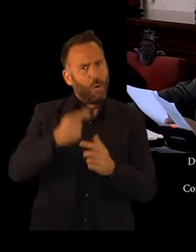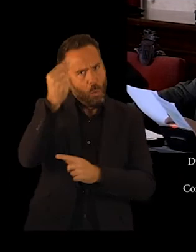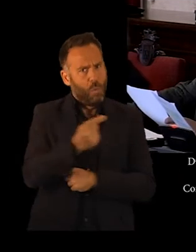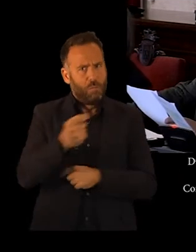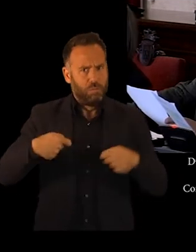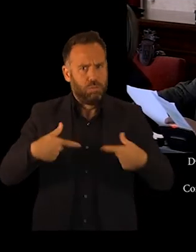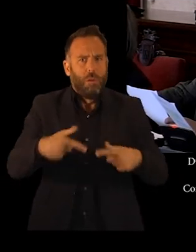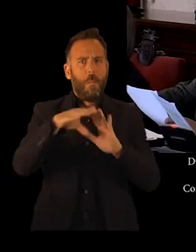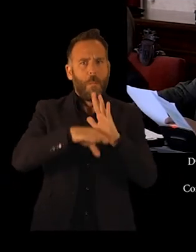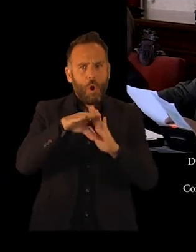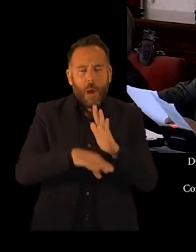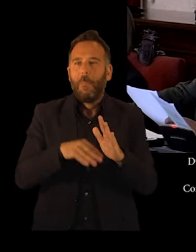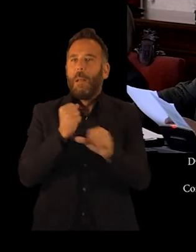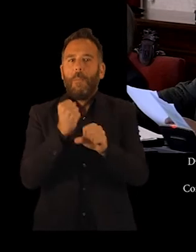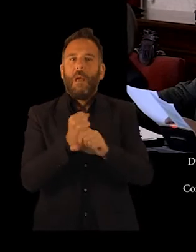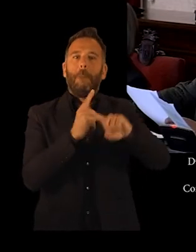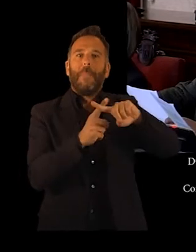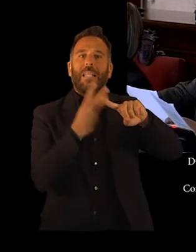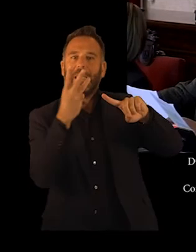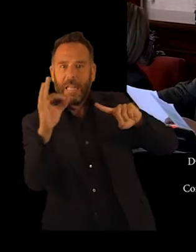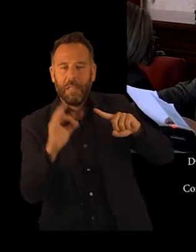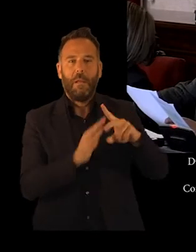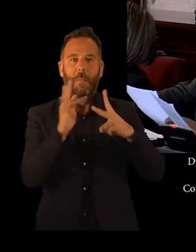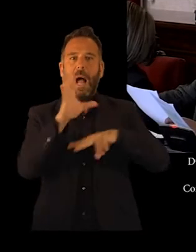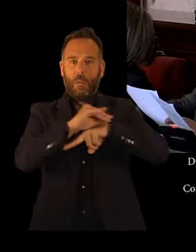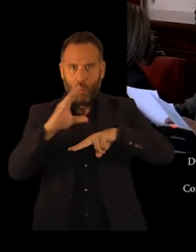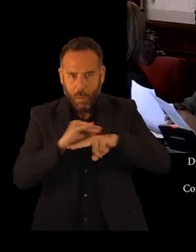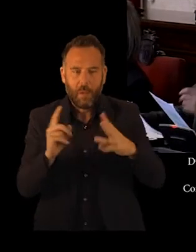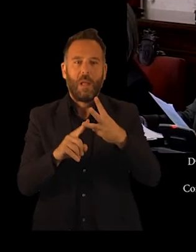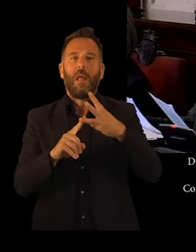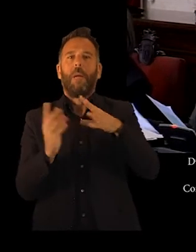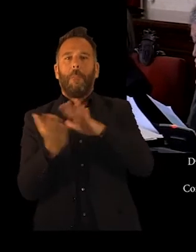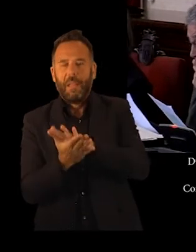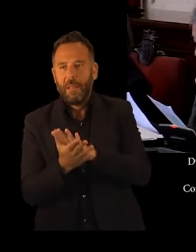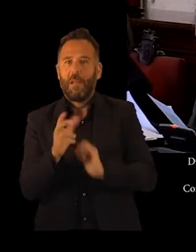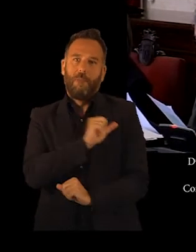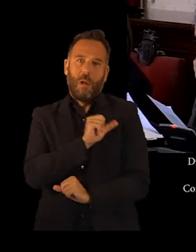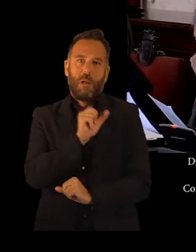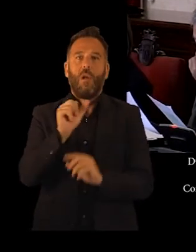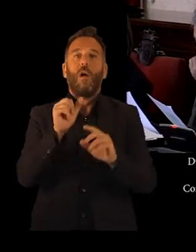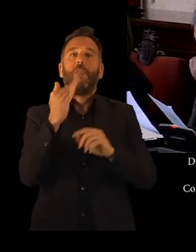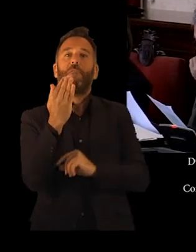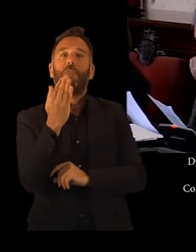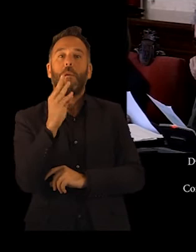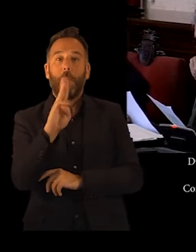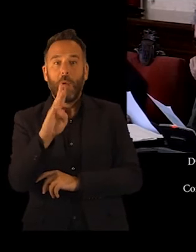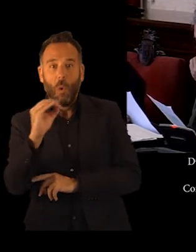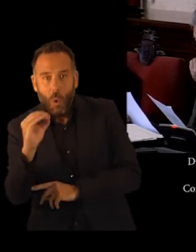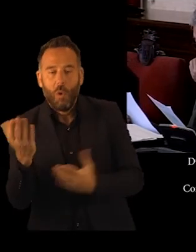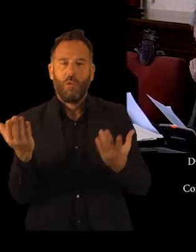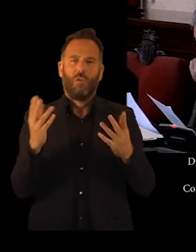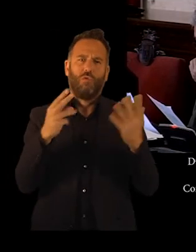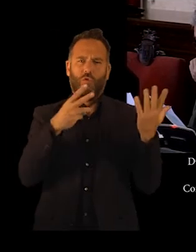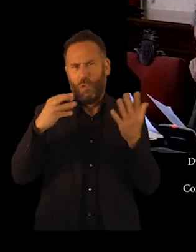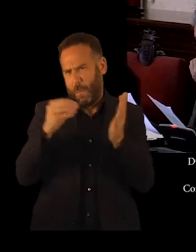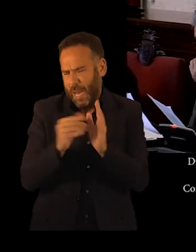programa de empleo, más 30, asumir la deuda derivada del expediente pendiente de revisar de formación profesional, 873.000 euros